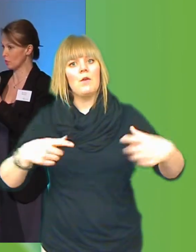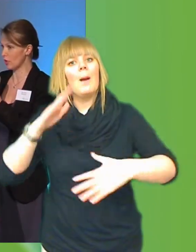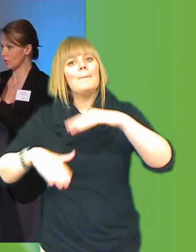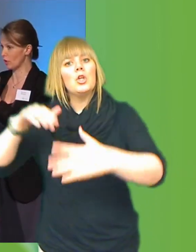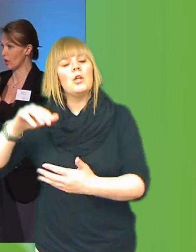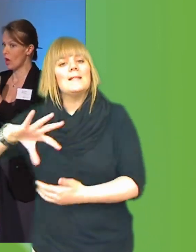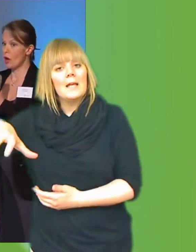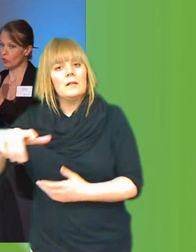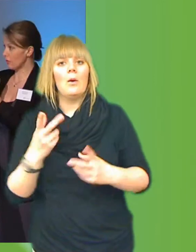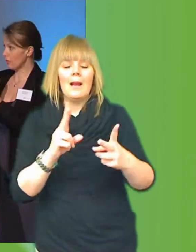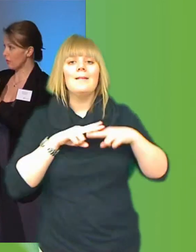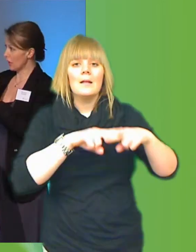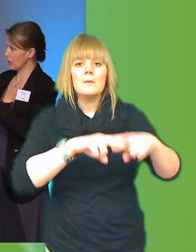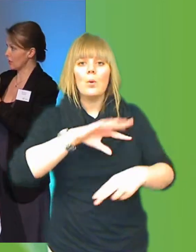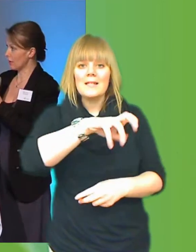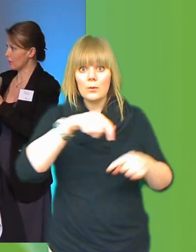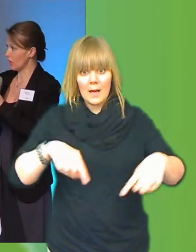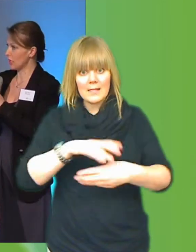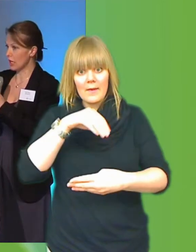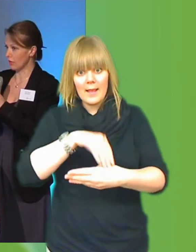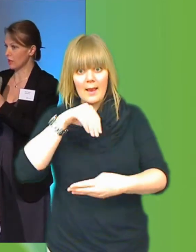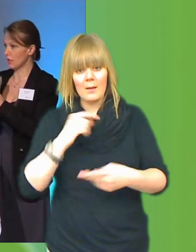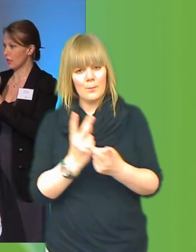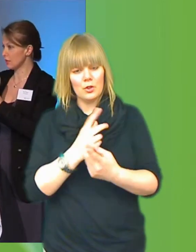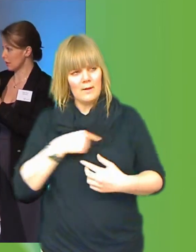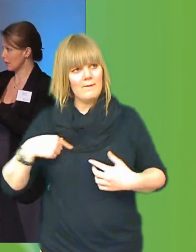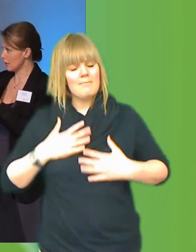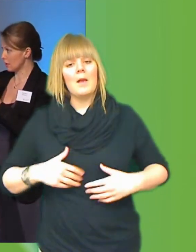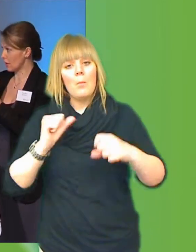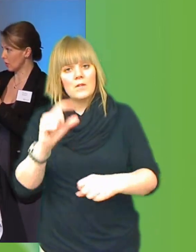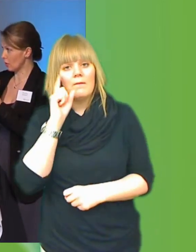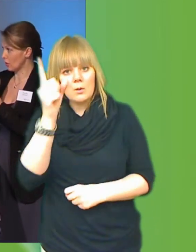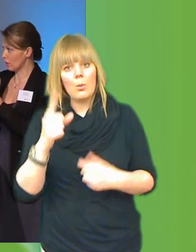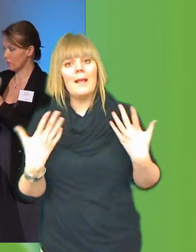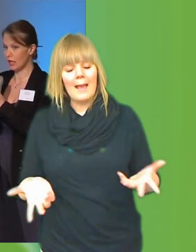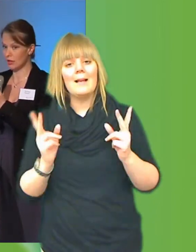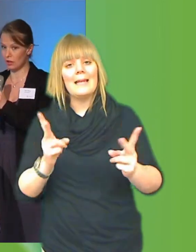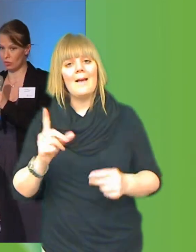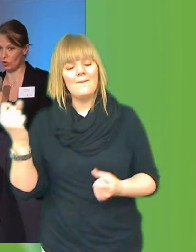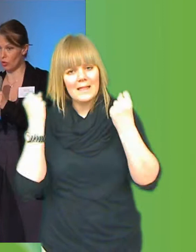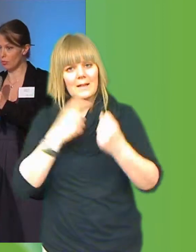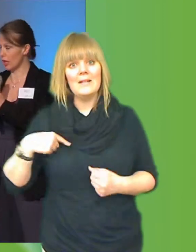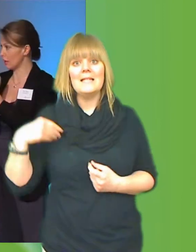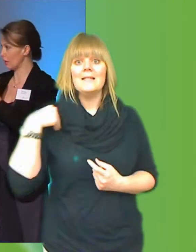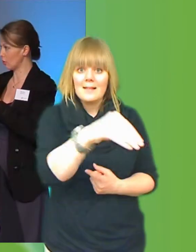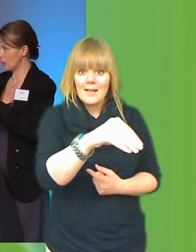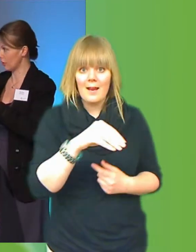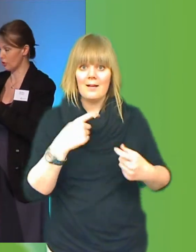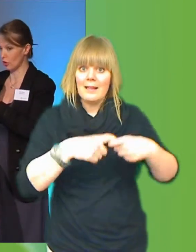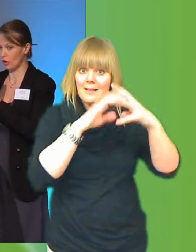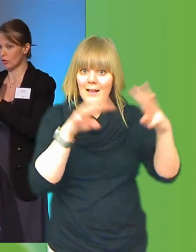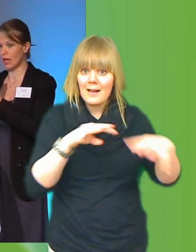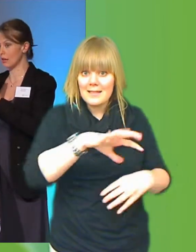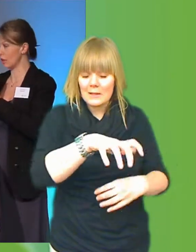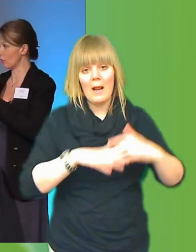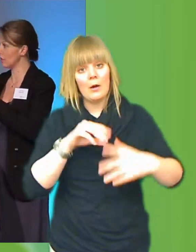som transportsektorn. Och då måste vi inse att det är lika viktigt att satsa i den sektorn. Det handlar om jobb, handlar om nya